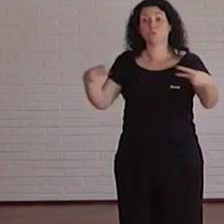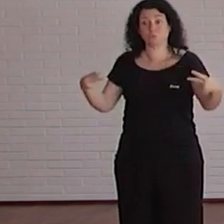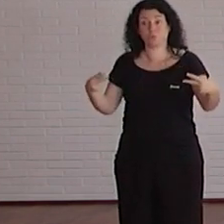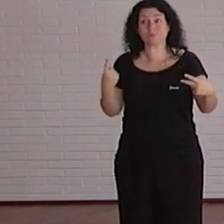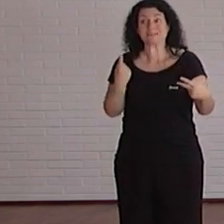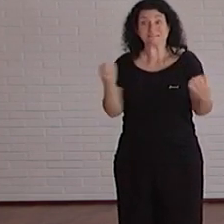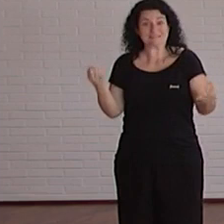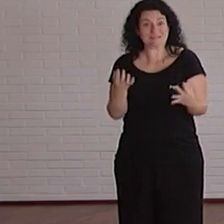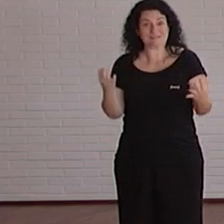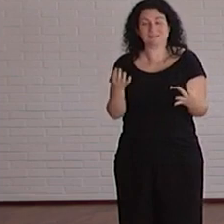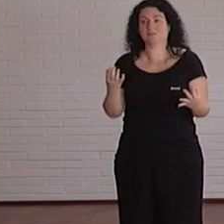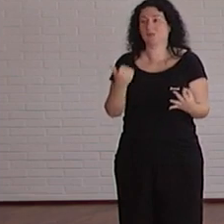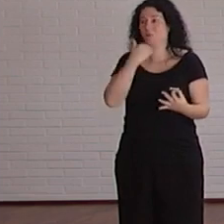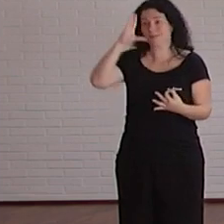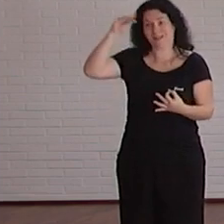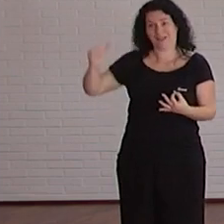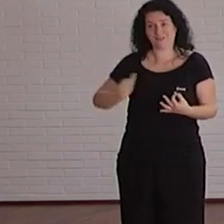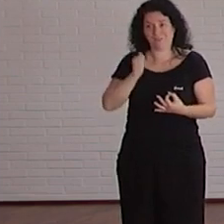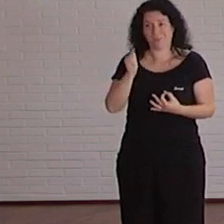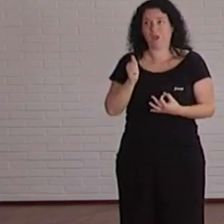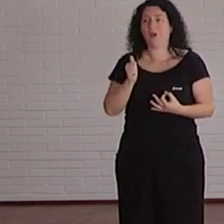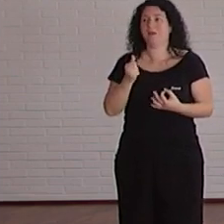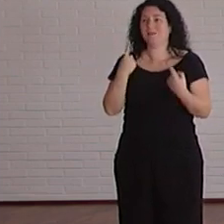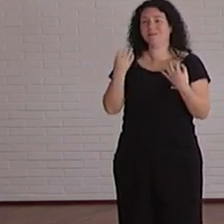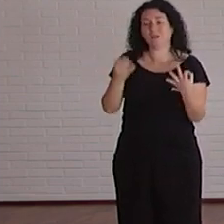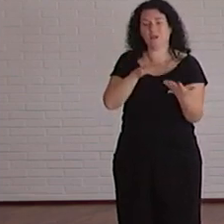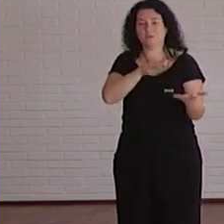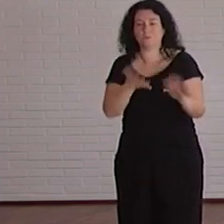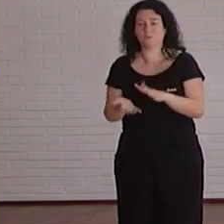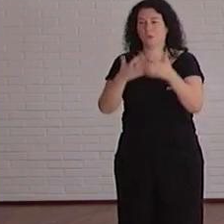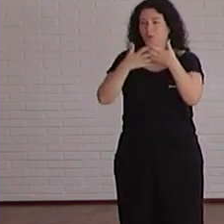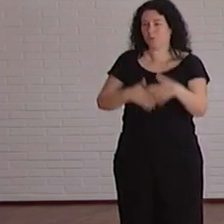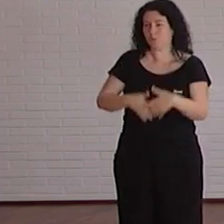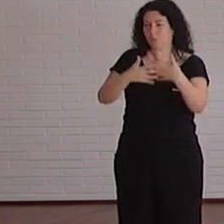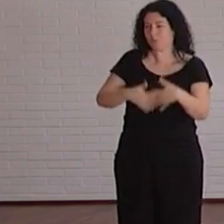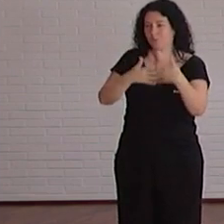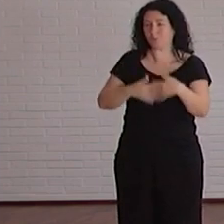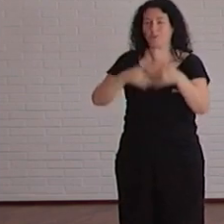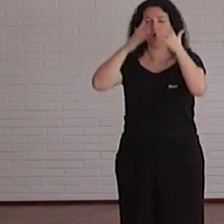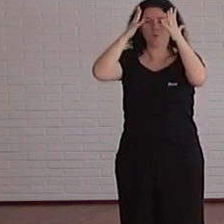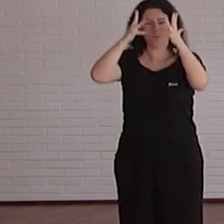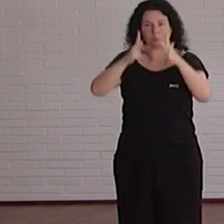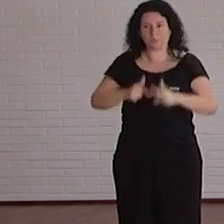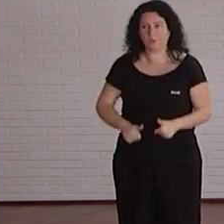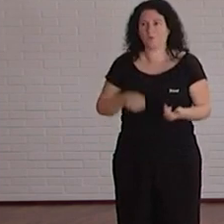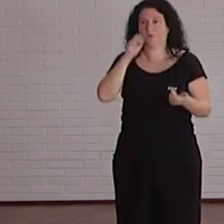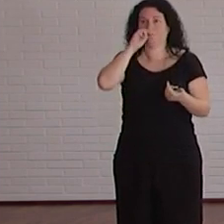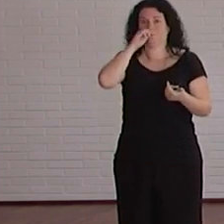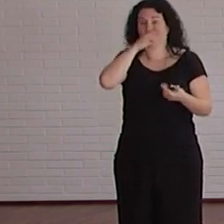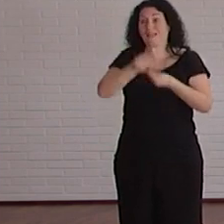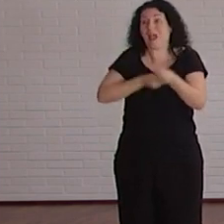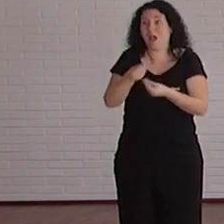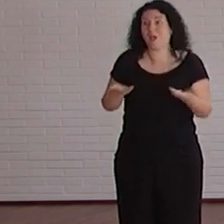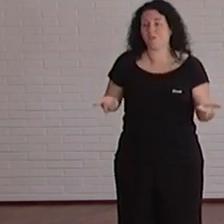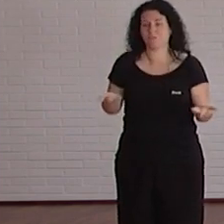generarlos con inteligencia artificial una gran cantidad de procesamiento de potencia de cálculo y pues lo que vamos a ir haciendo es que